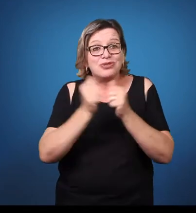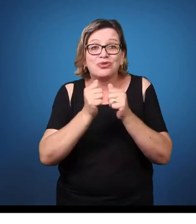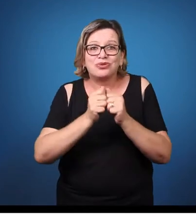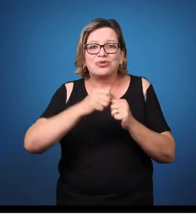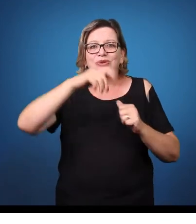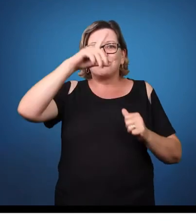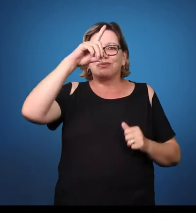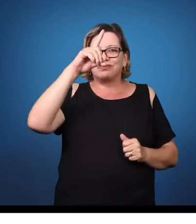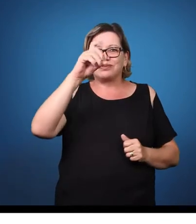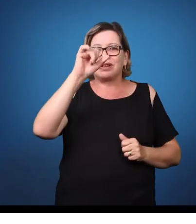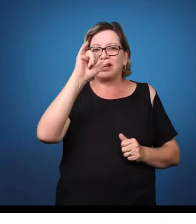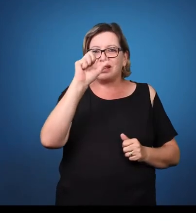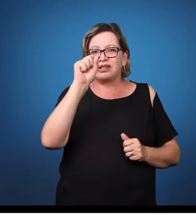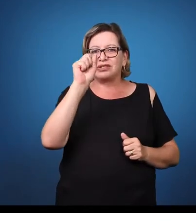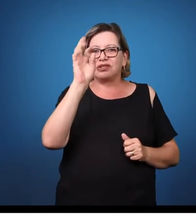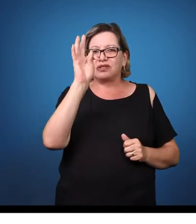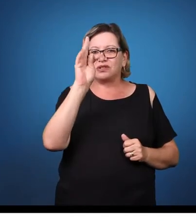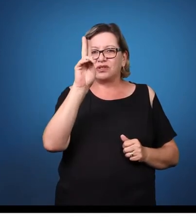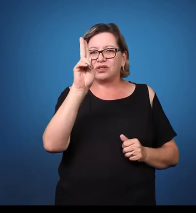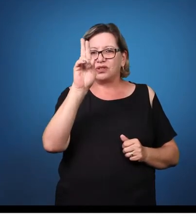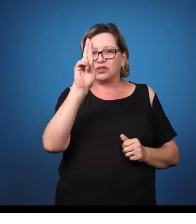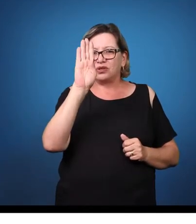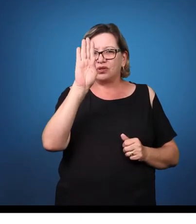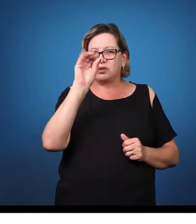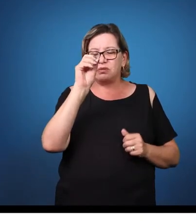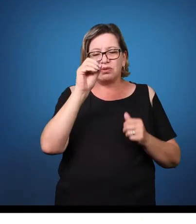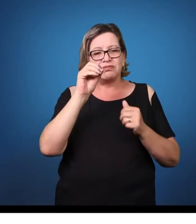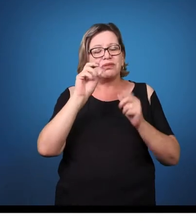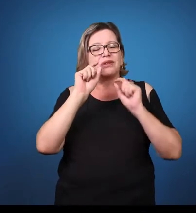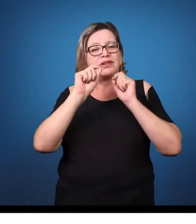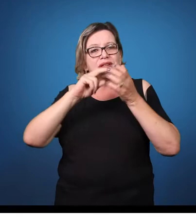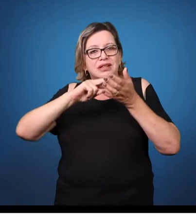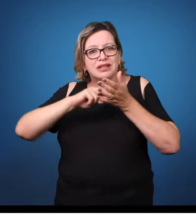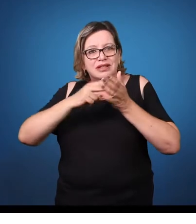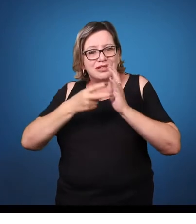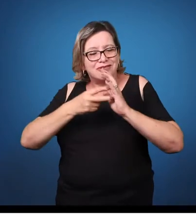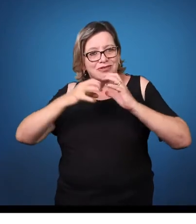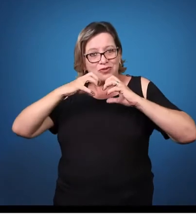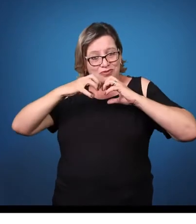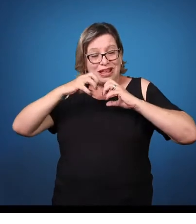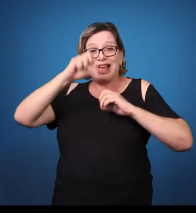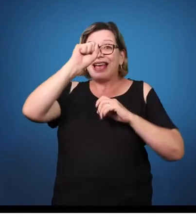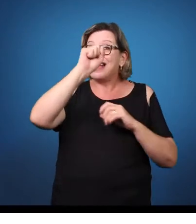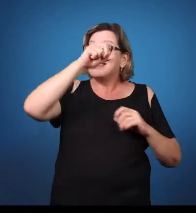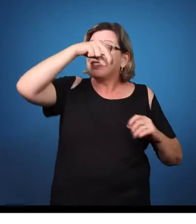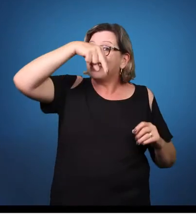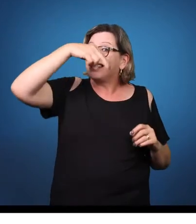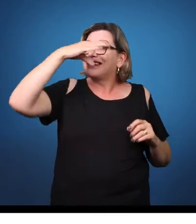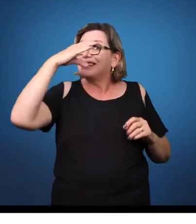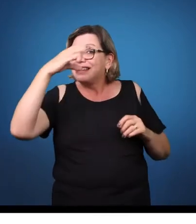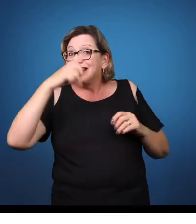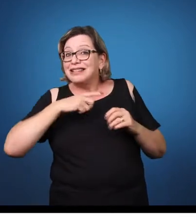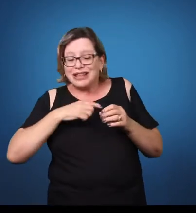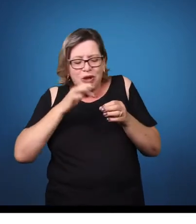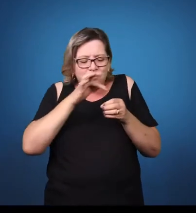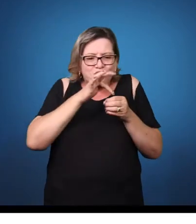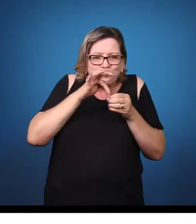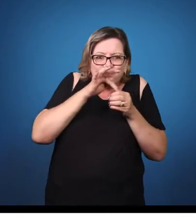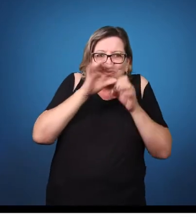específica, ela tem um comprometimento. Um comprometimento. Um comprometimento, de repente, por exemplo, na questão da linguagem.